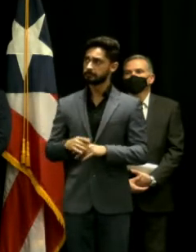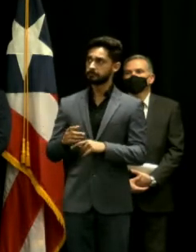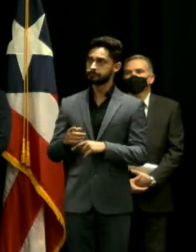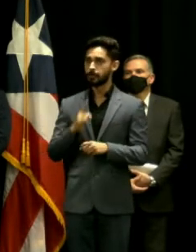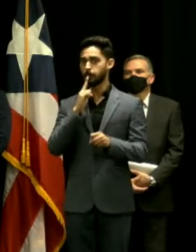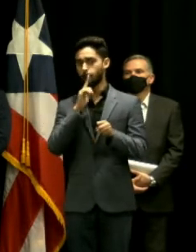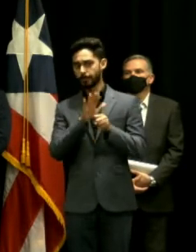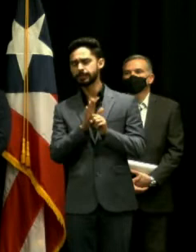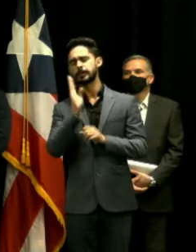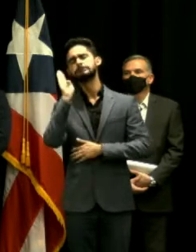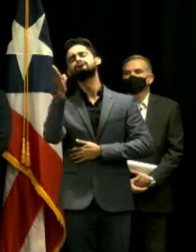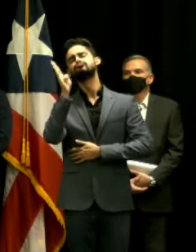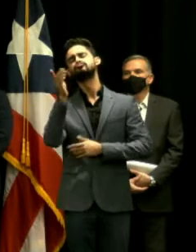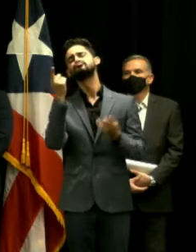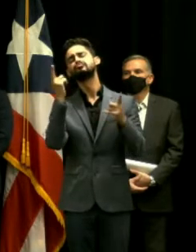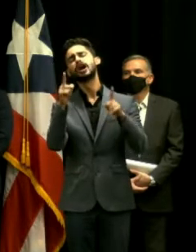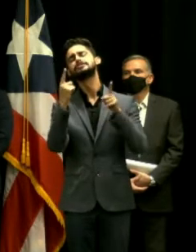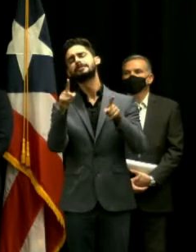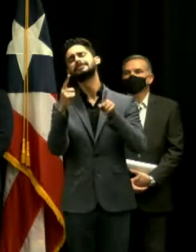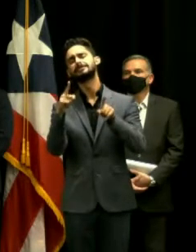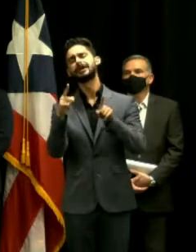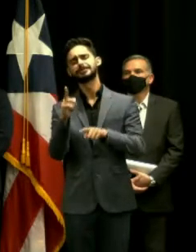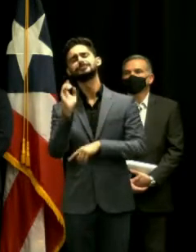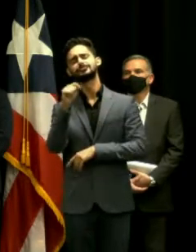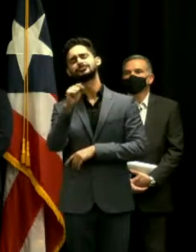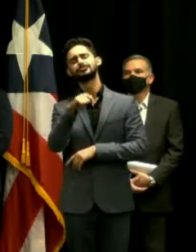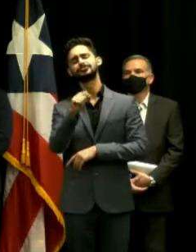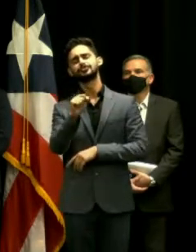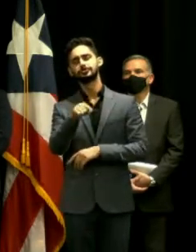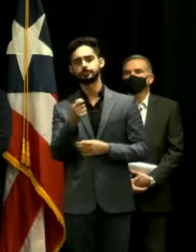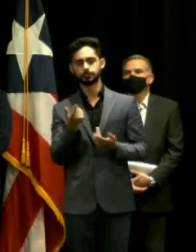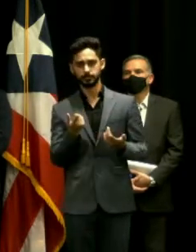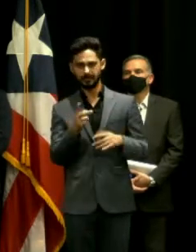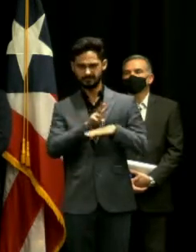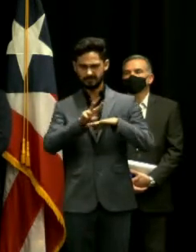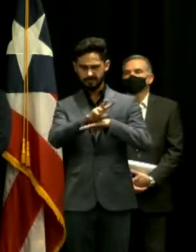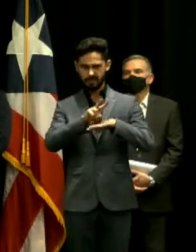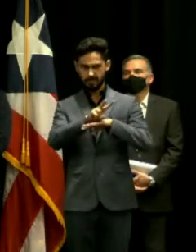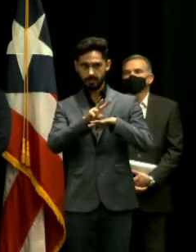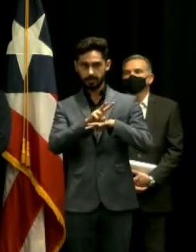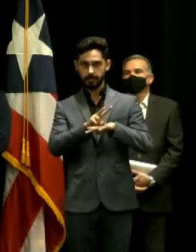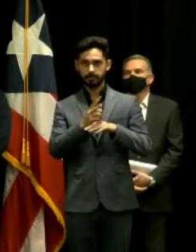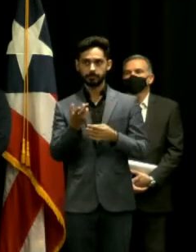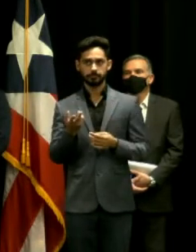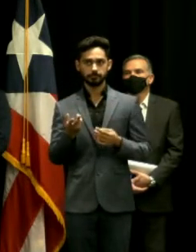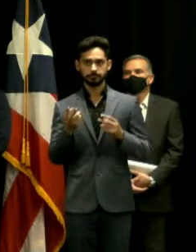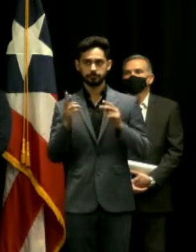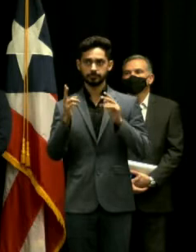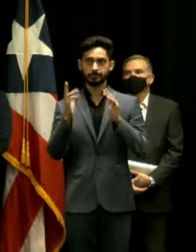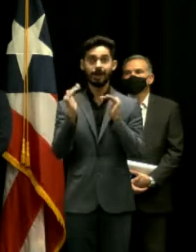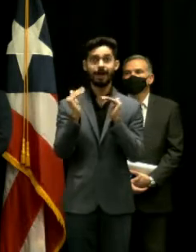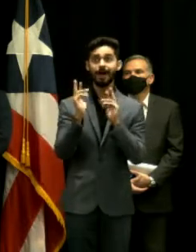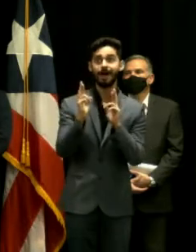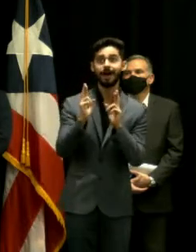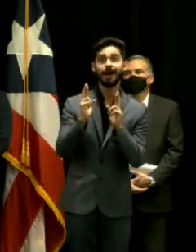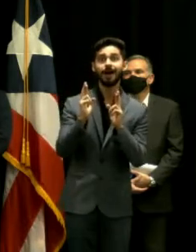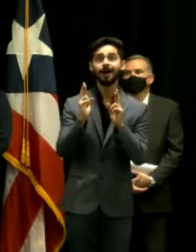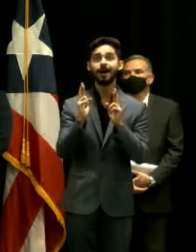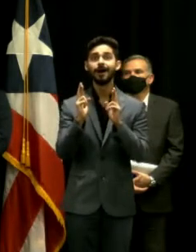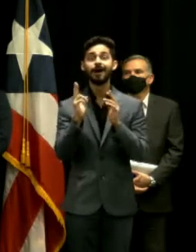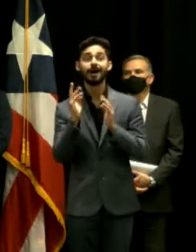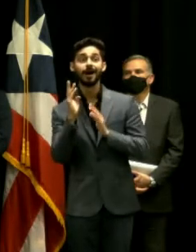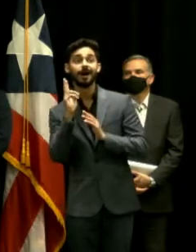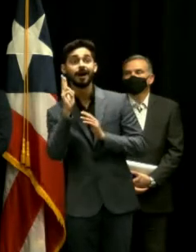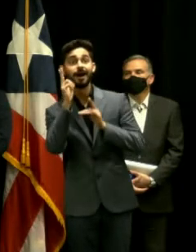y han visto distintos despliegues de lo que debe pasar en Vieques con muchos temas y después pues no pasa nada se hace todo